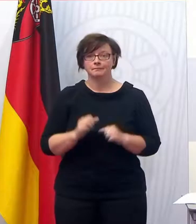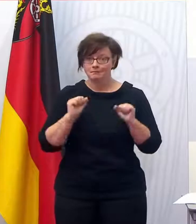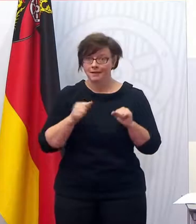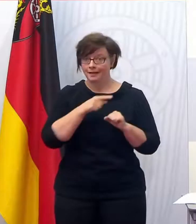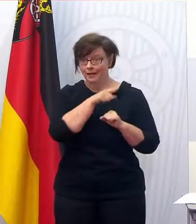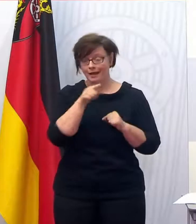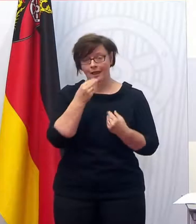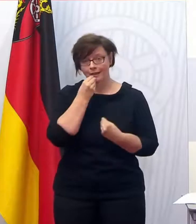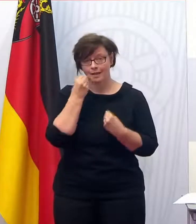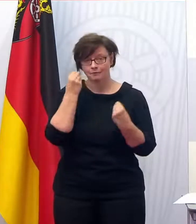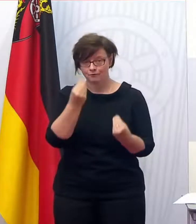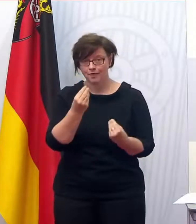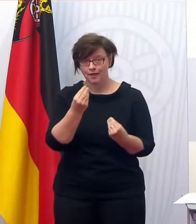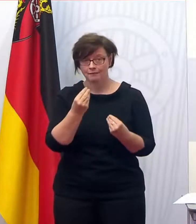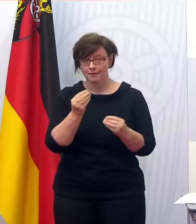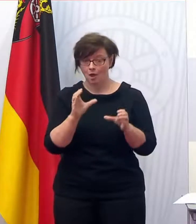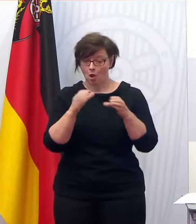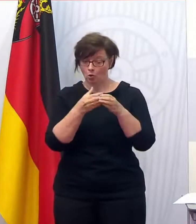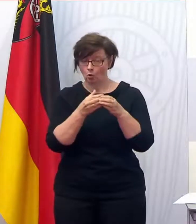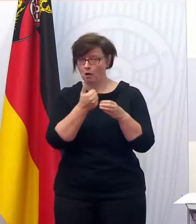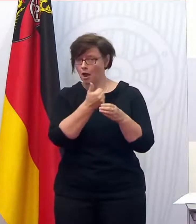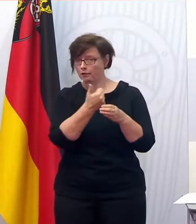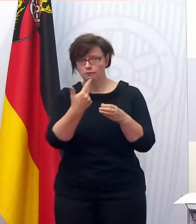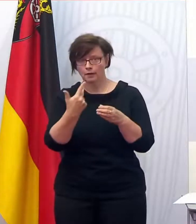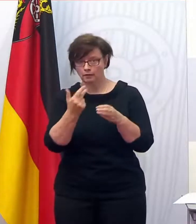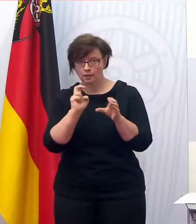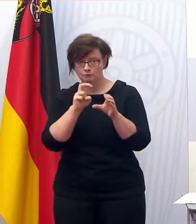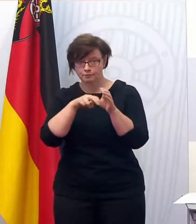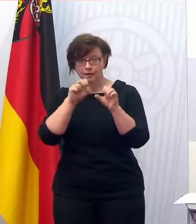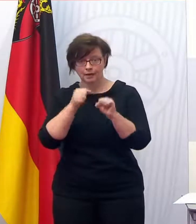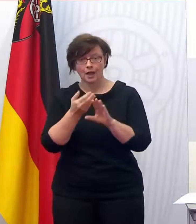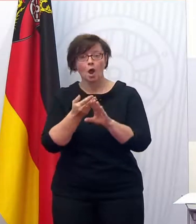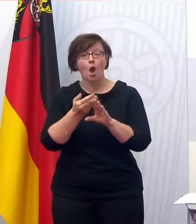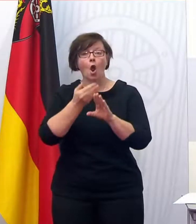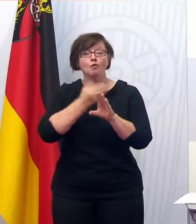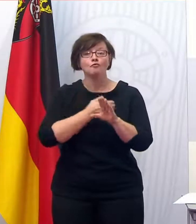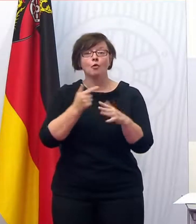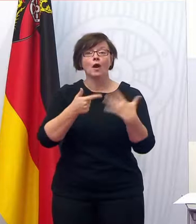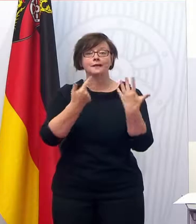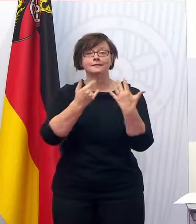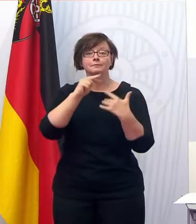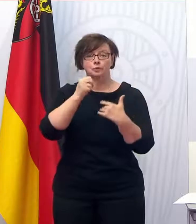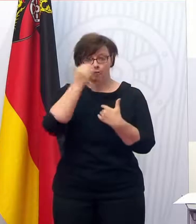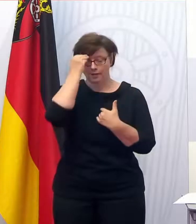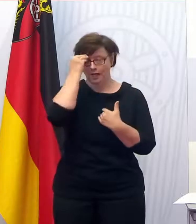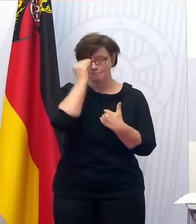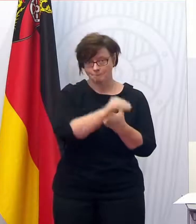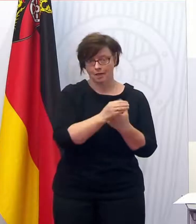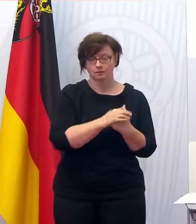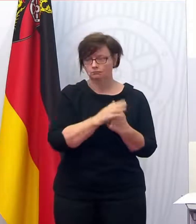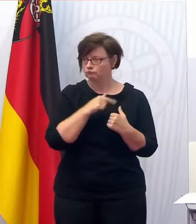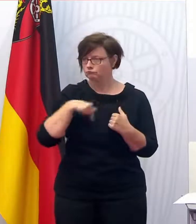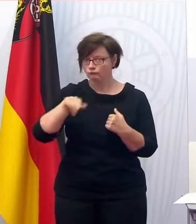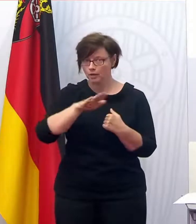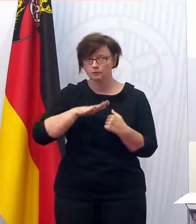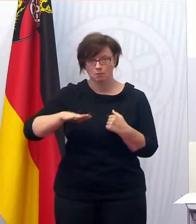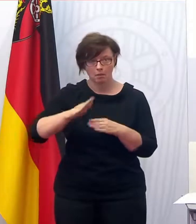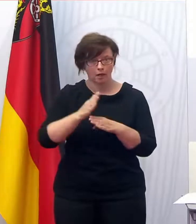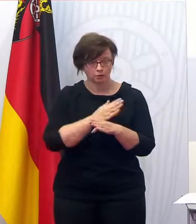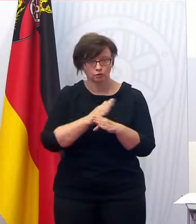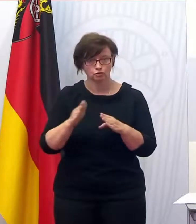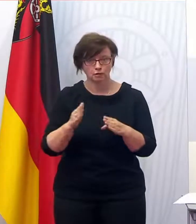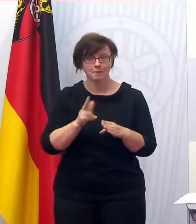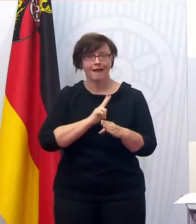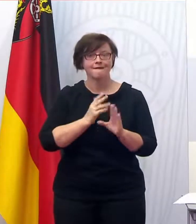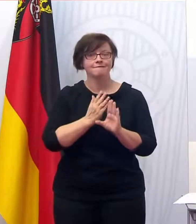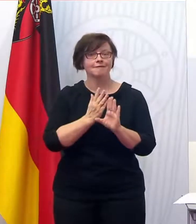jedem raten, der in einer Priorisierungsgruppe 1, 2, 3 ist, sich vor dem 7. Juni noch zu registrieren. Wir als Land haben uns ja entschieden, der Platz